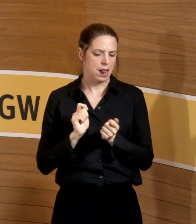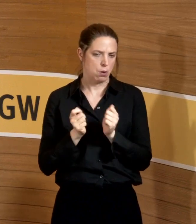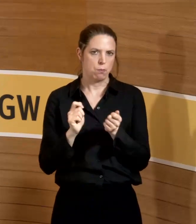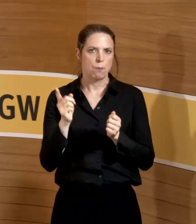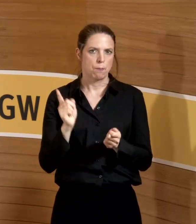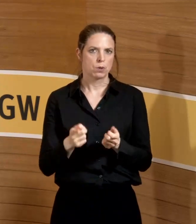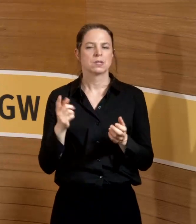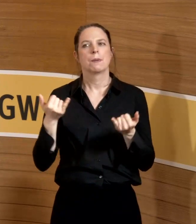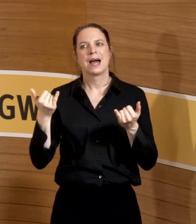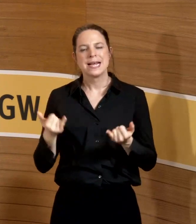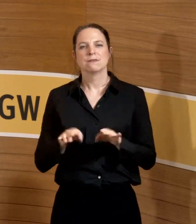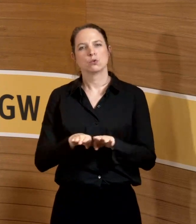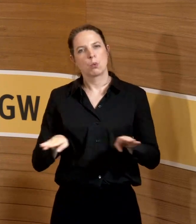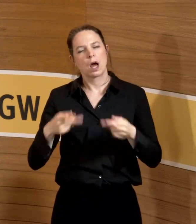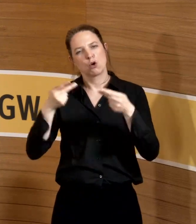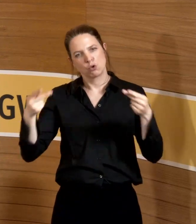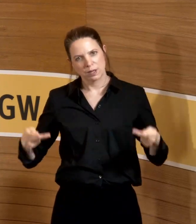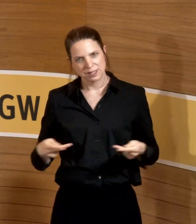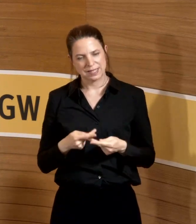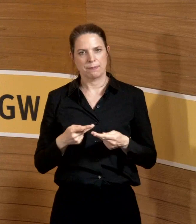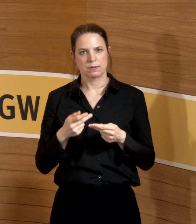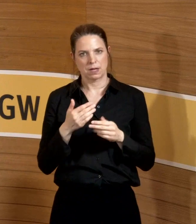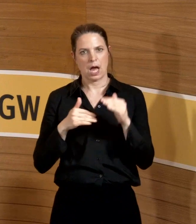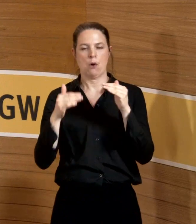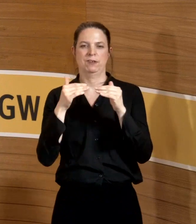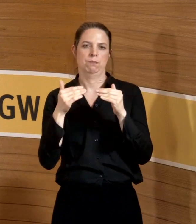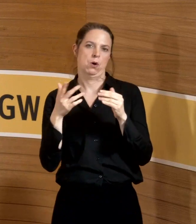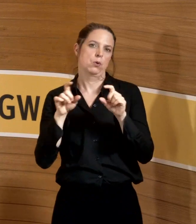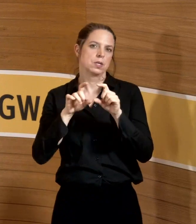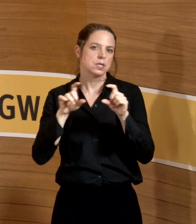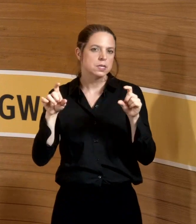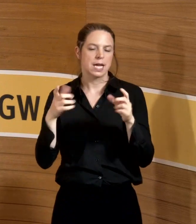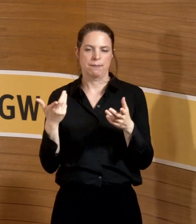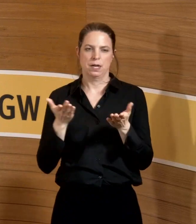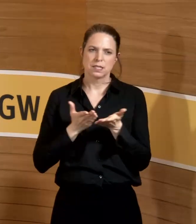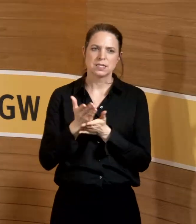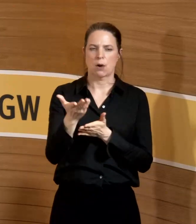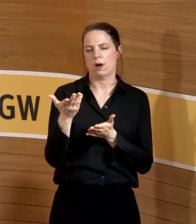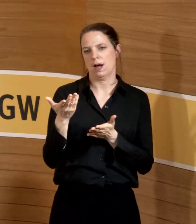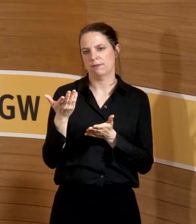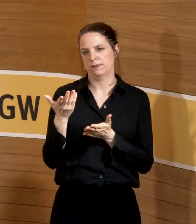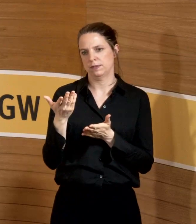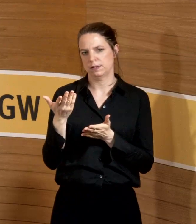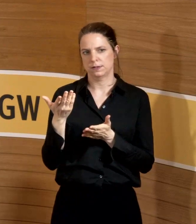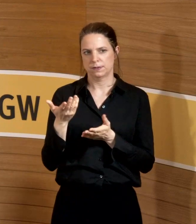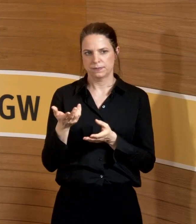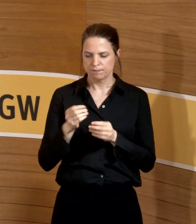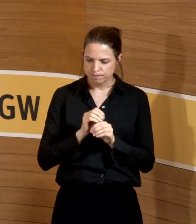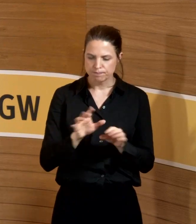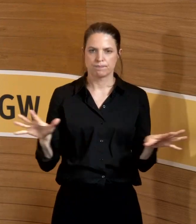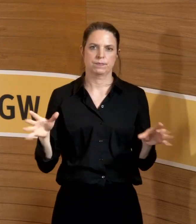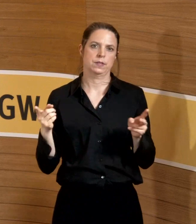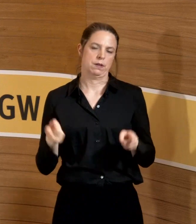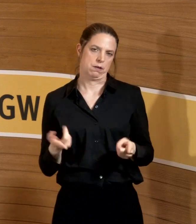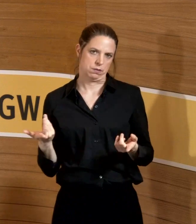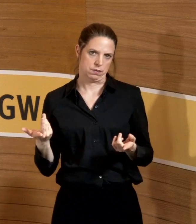so ein Konzept geschaffen, um sozusagen dieses Thema auch dauerhaft hineinzubringen. Und das hängt natürlich von der